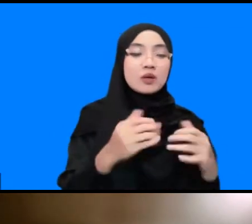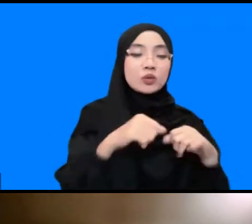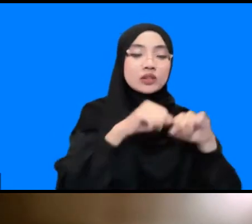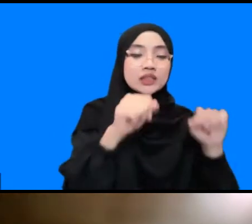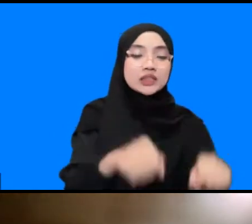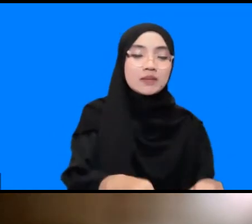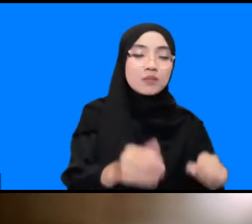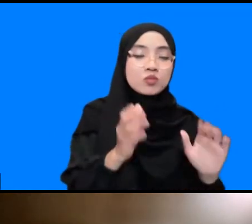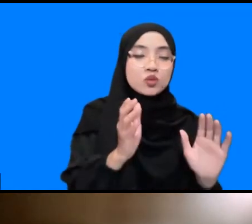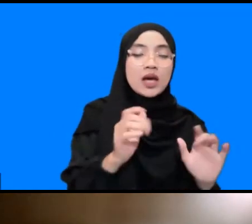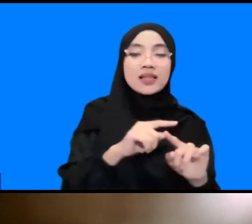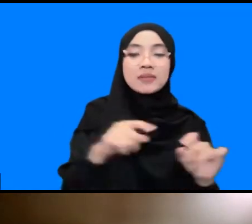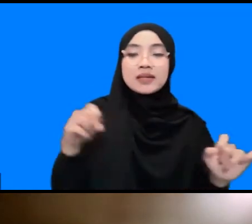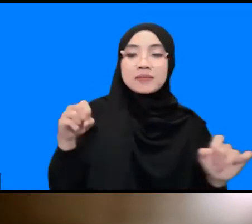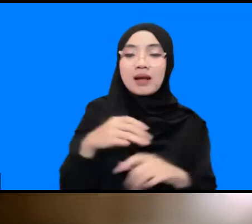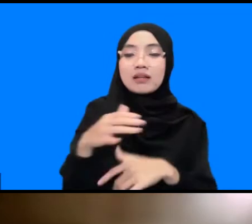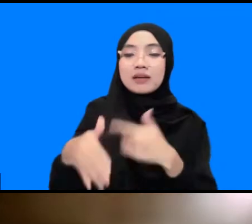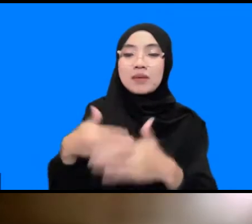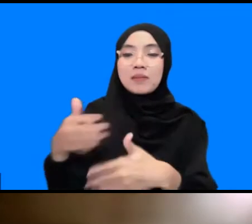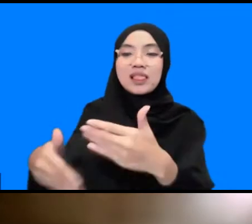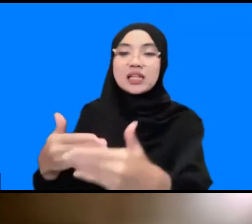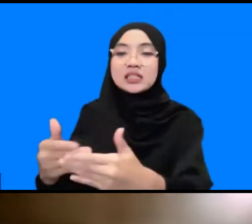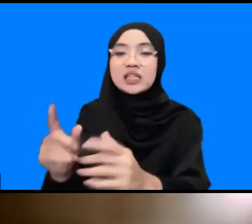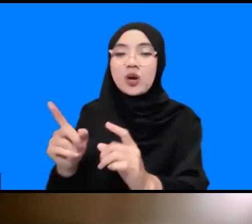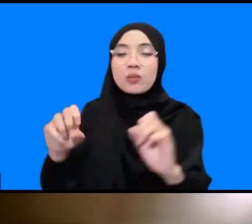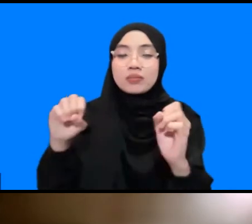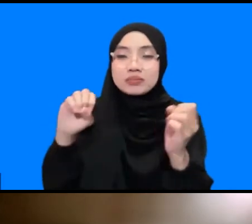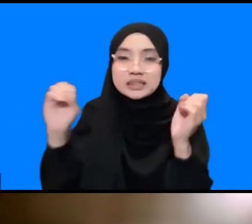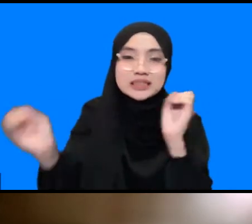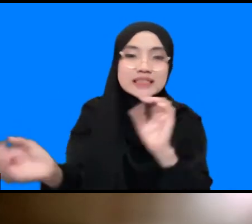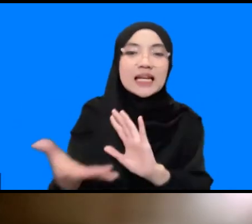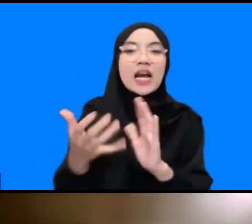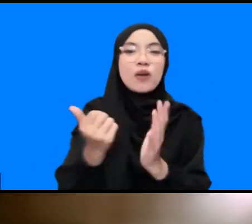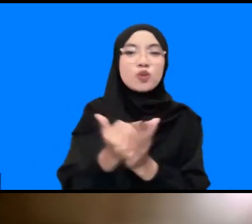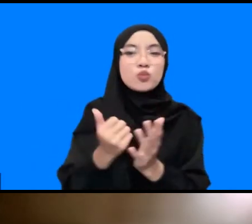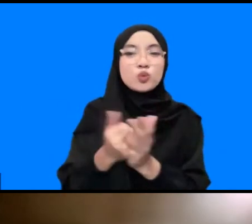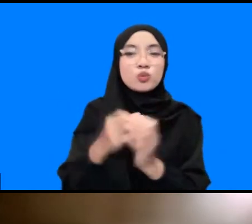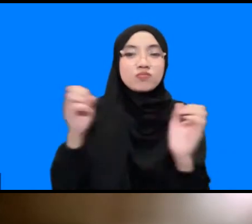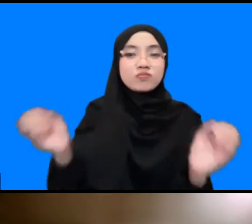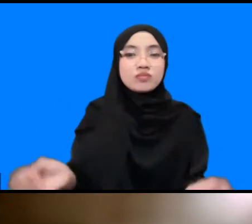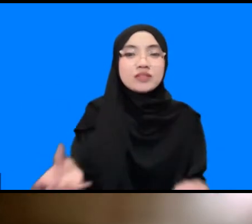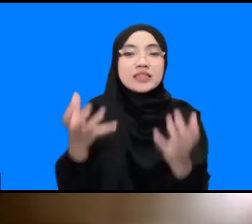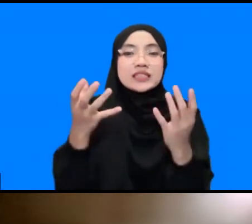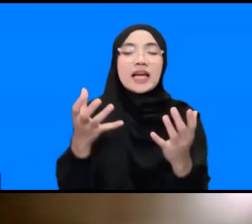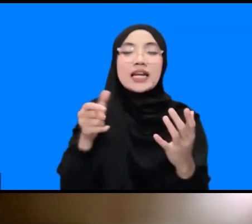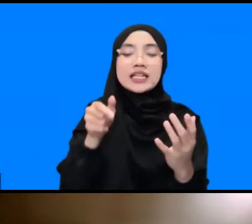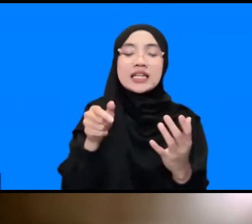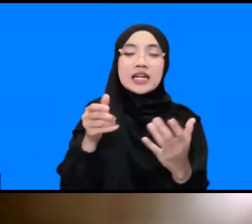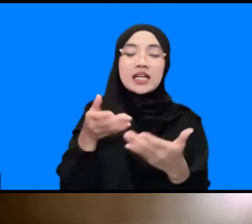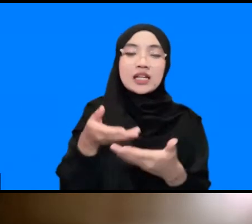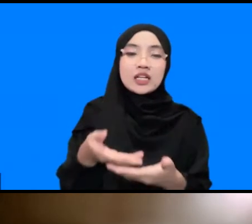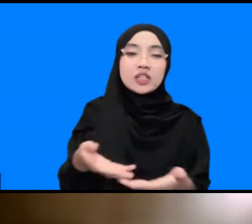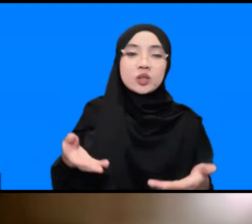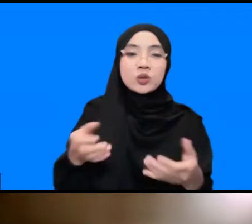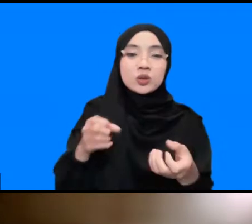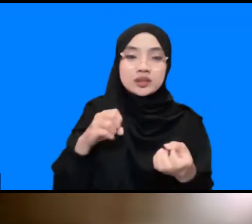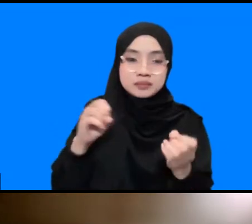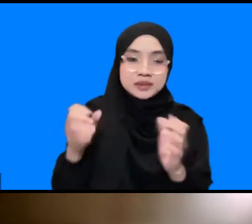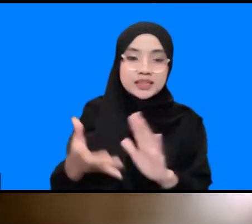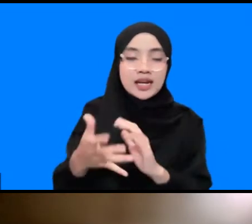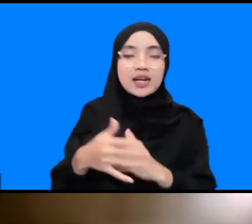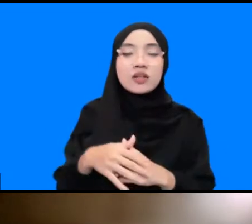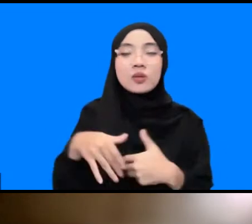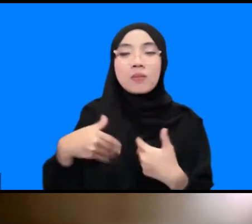implementasi ketika kemudian bencana itu memang betul-betul terjadi pada saat kejadian bencananya